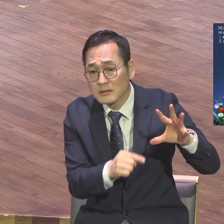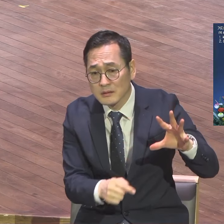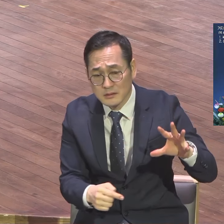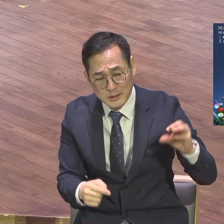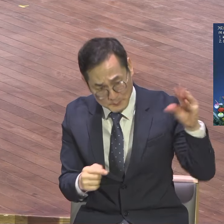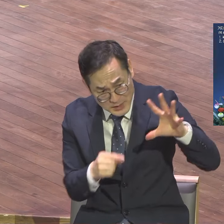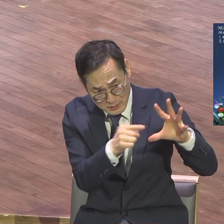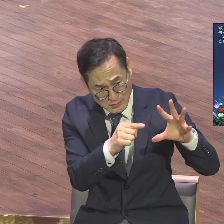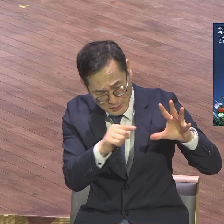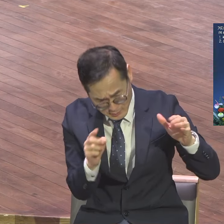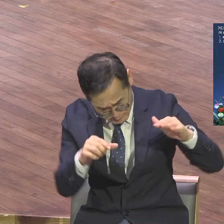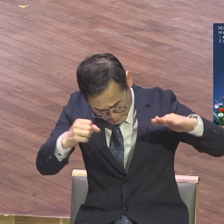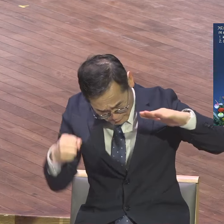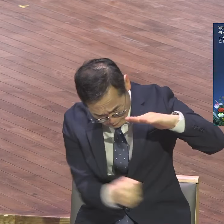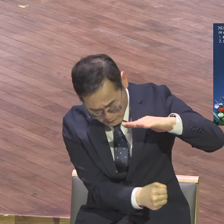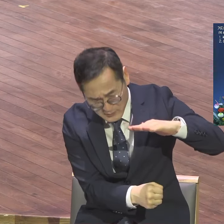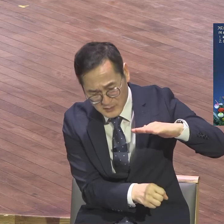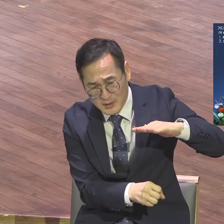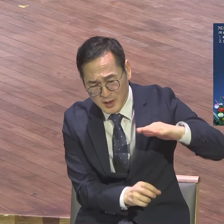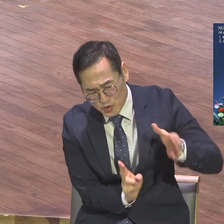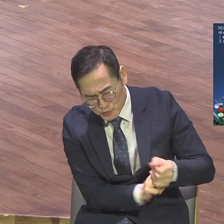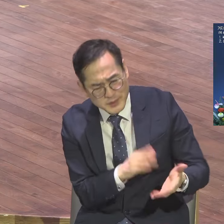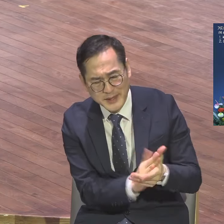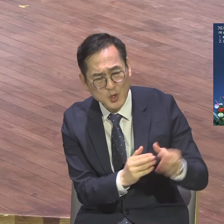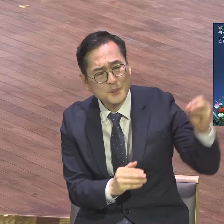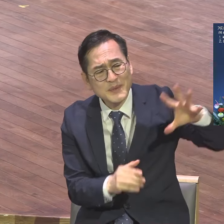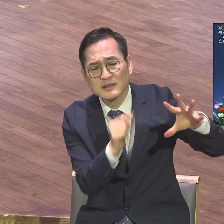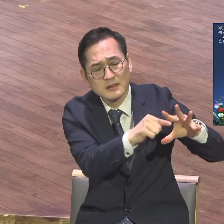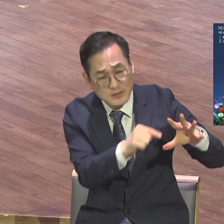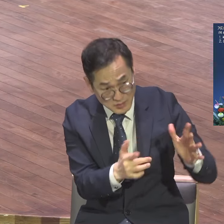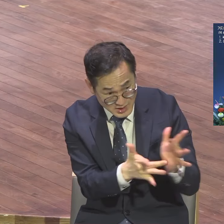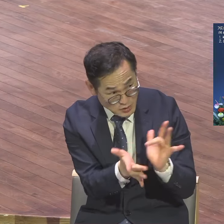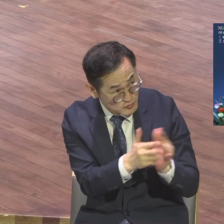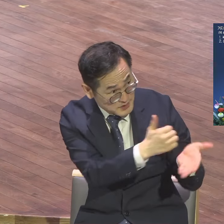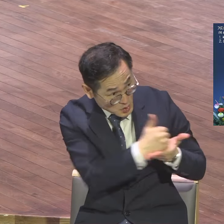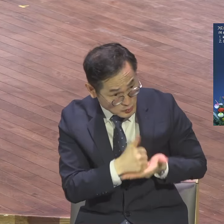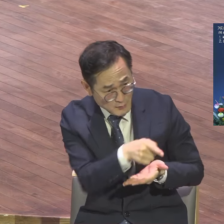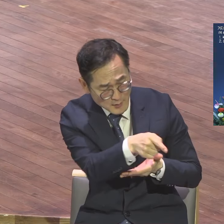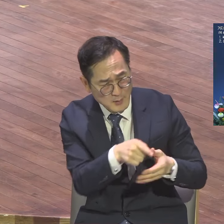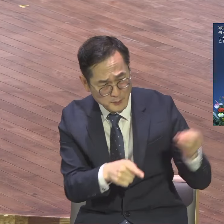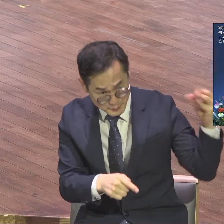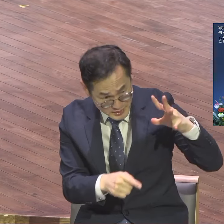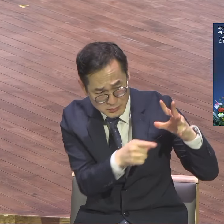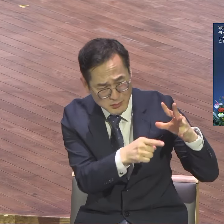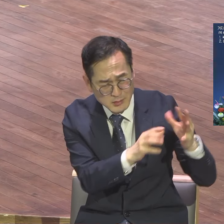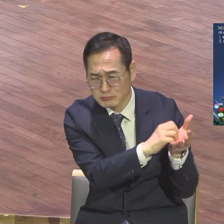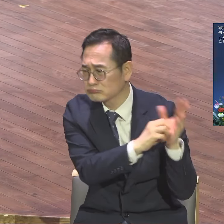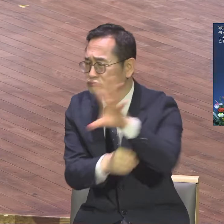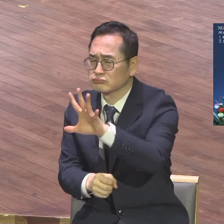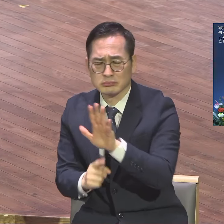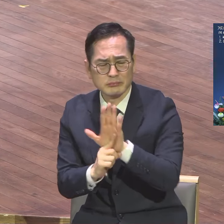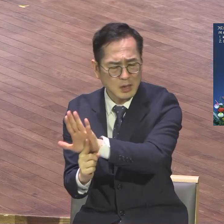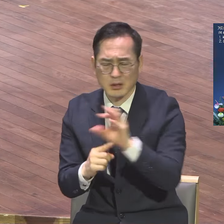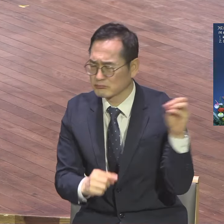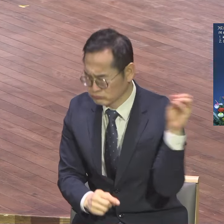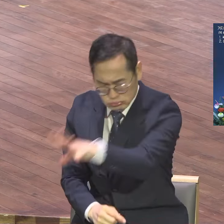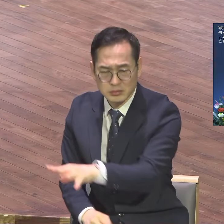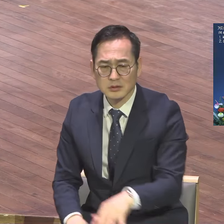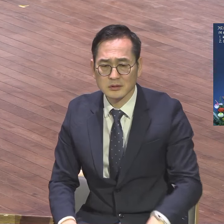밑에 두지 않고 빛을 발해라 빛이 진히 예수의 시를 밖에 드러내라 그게 뭐예요 전도 캠프입니다